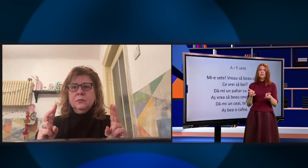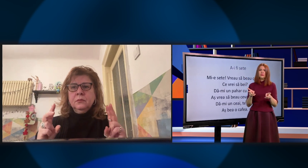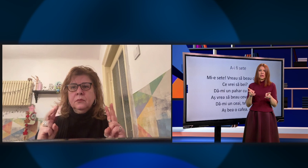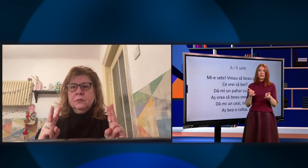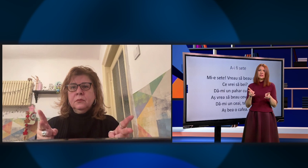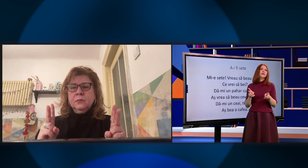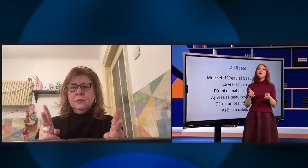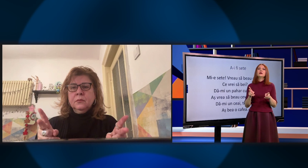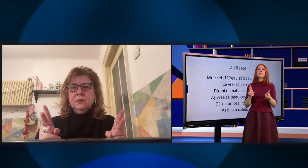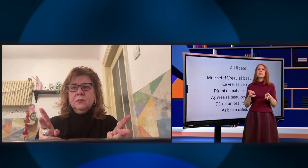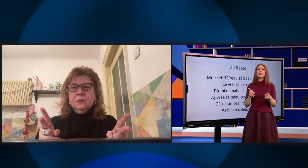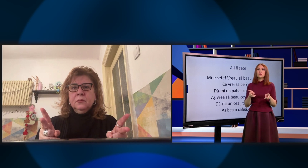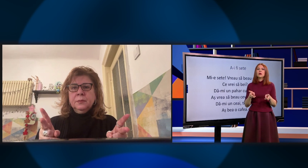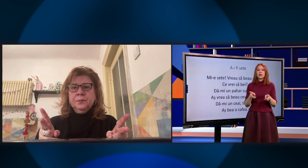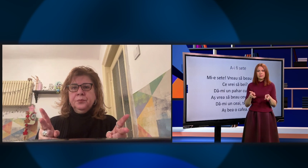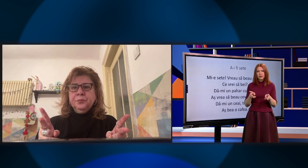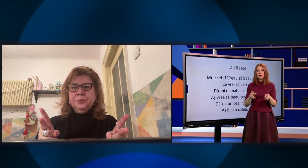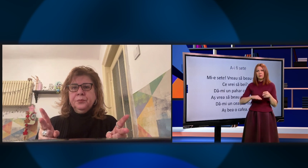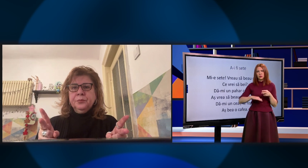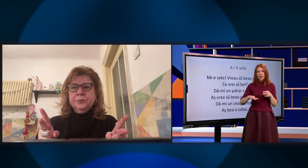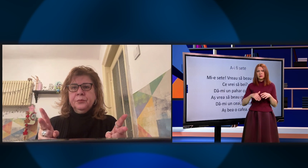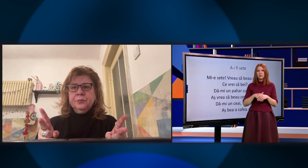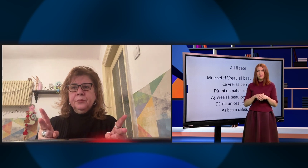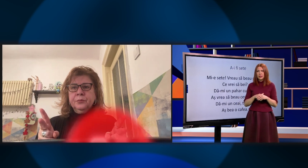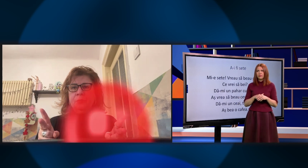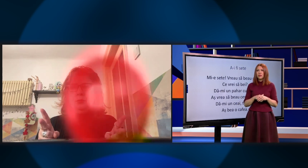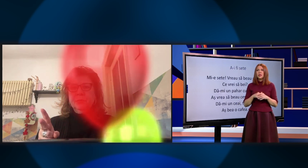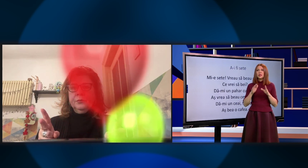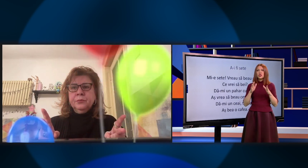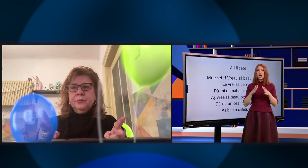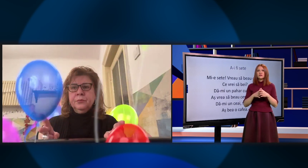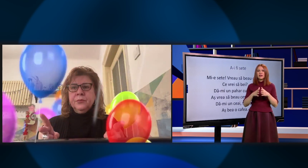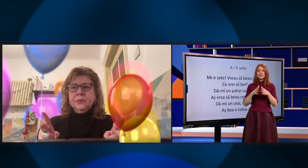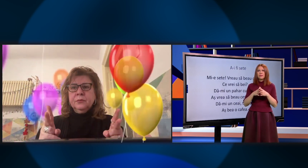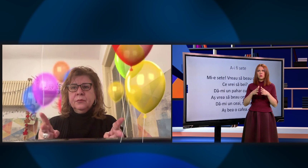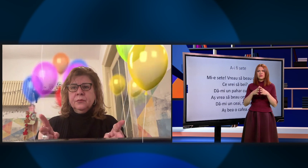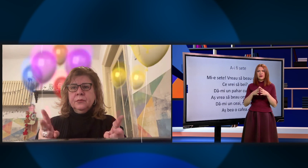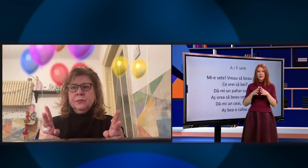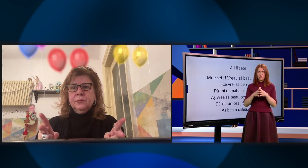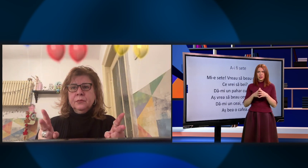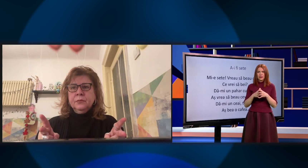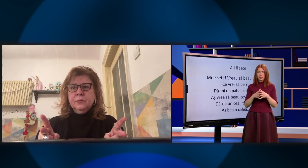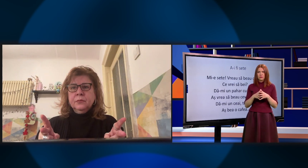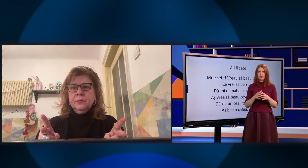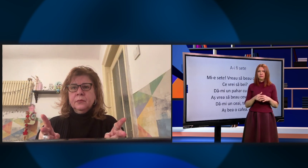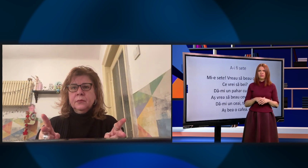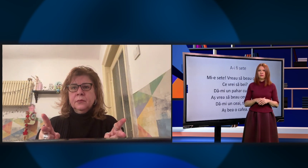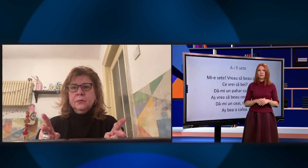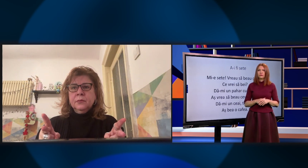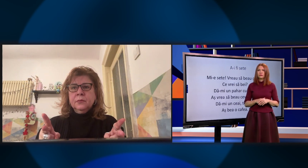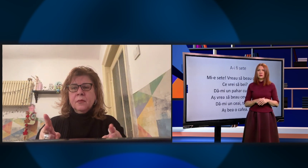Da. Trebuie să fie perpendicular pe podea. Bine. Deci, aș vrea să beau ceva rece, Carmen.